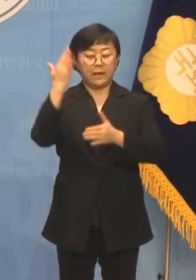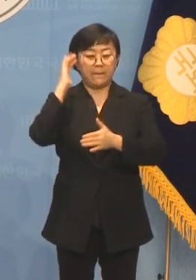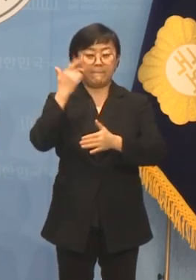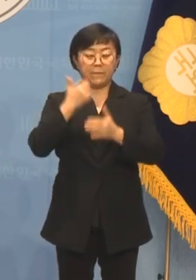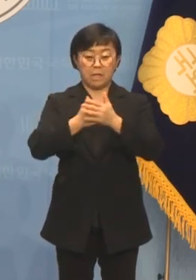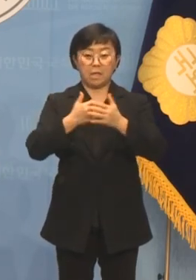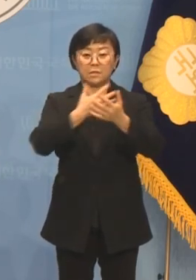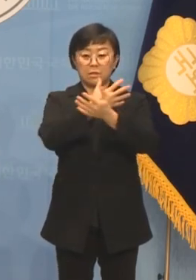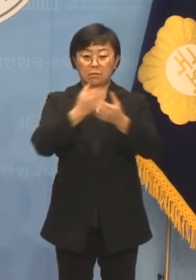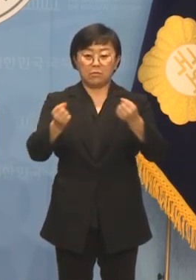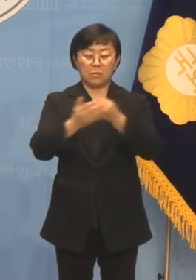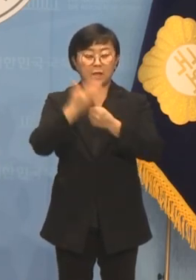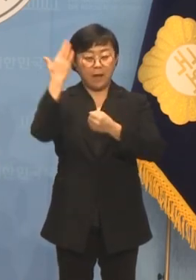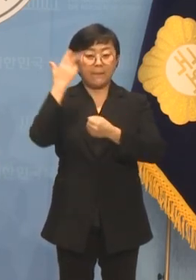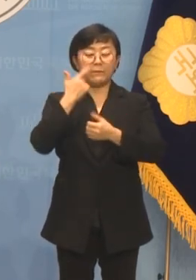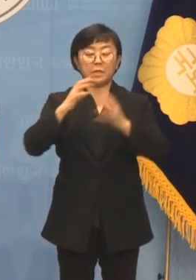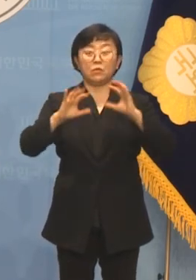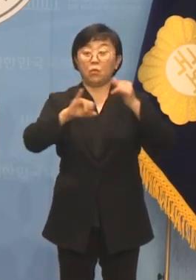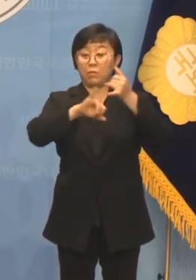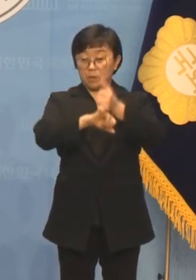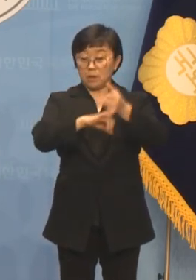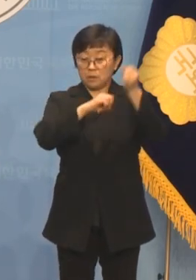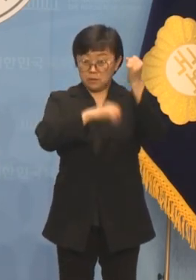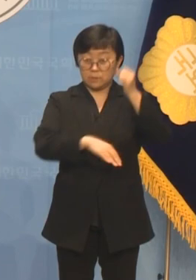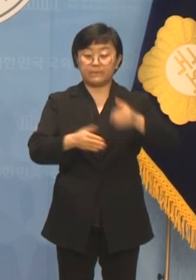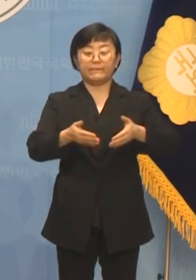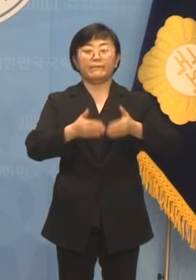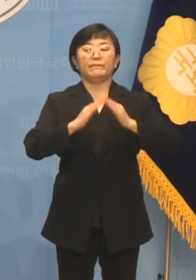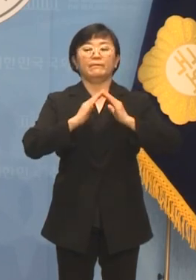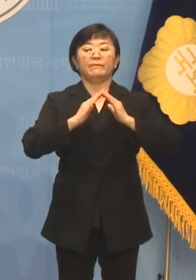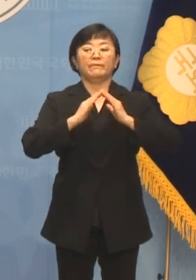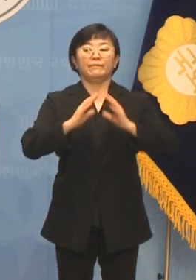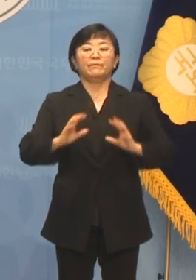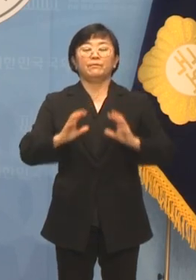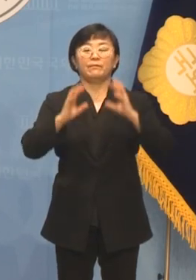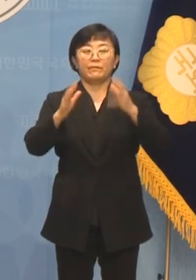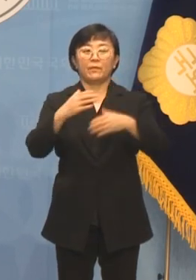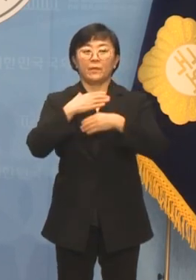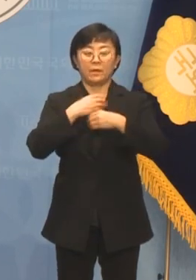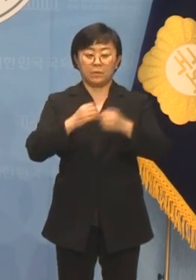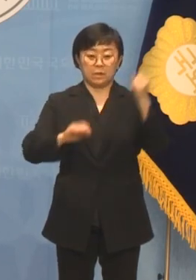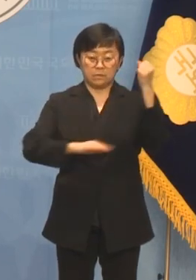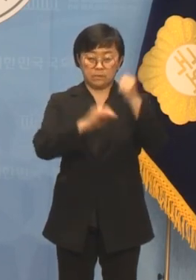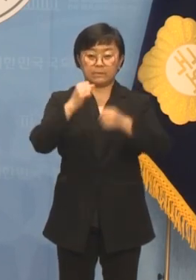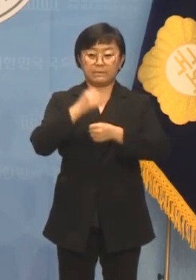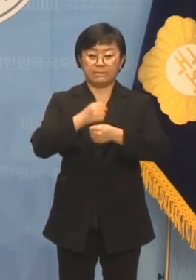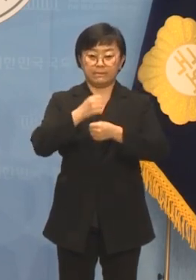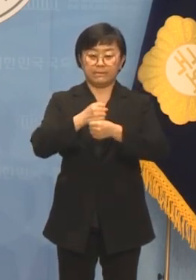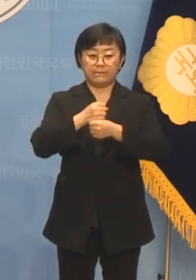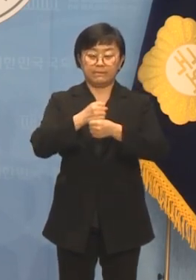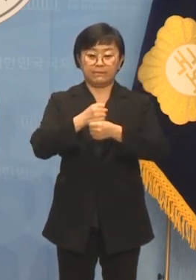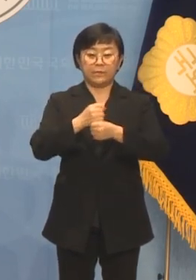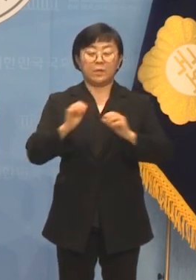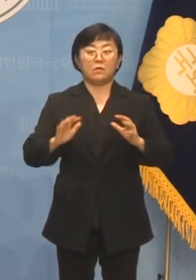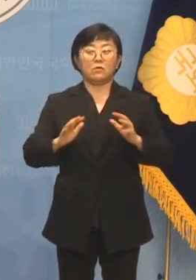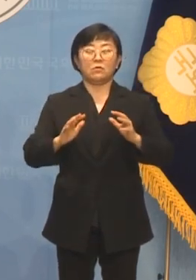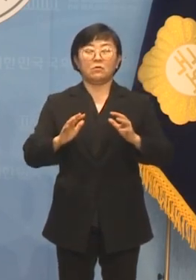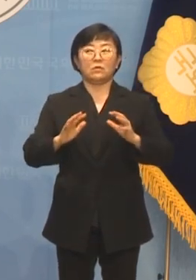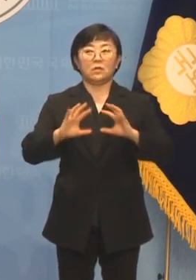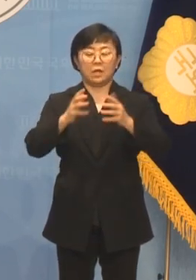한미동맹의 근간을 세우고 국가안보의 토대를 닦은 건국